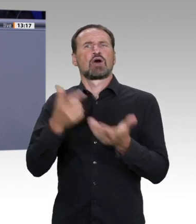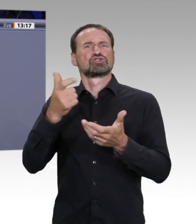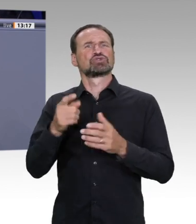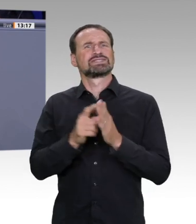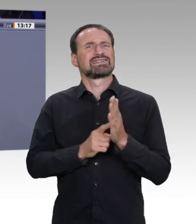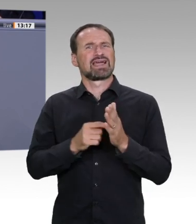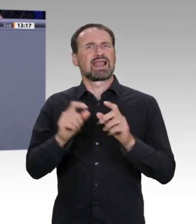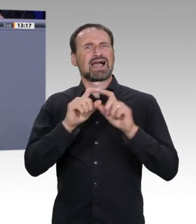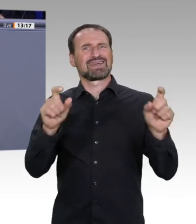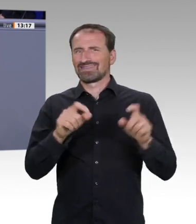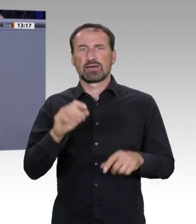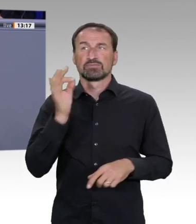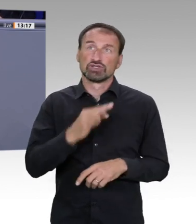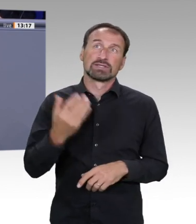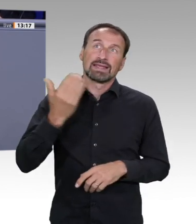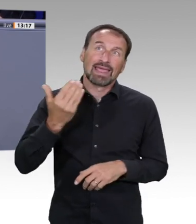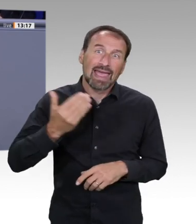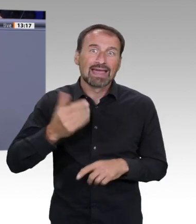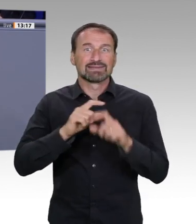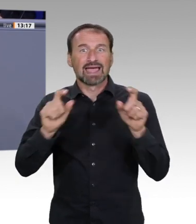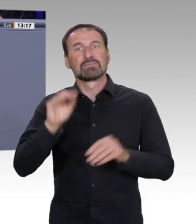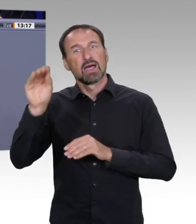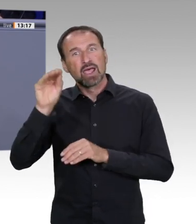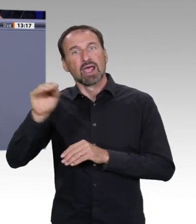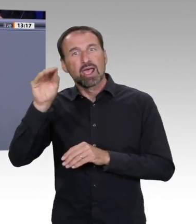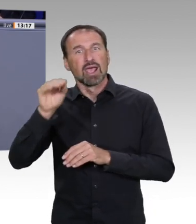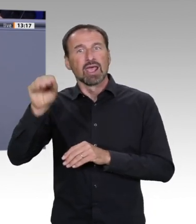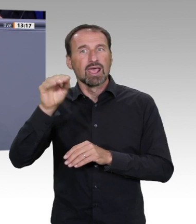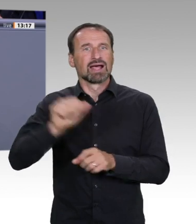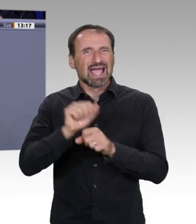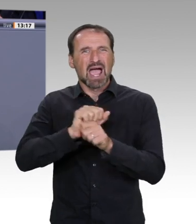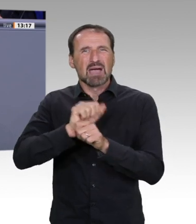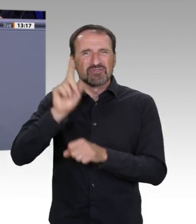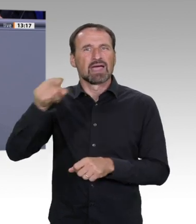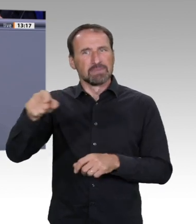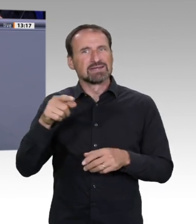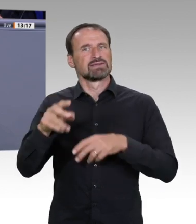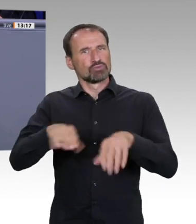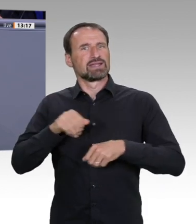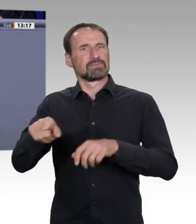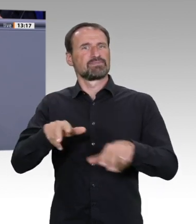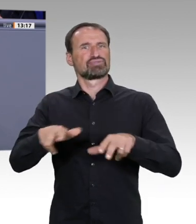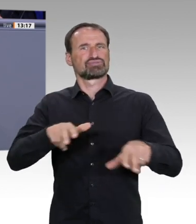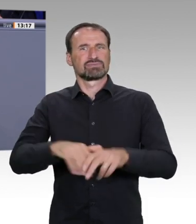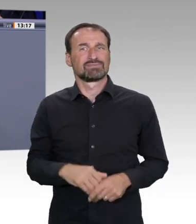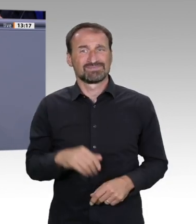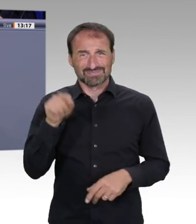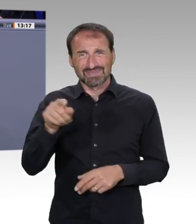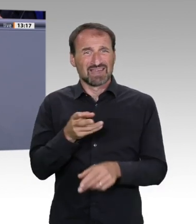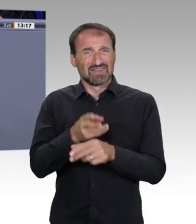Digitalisierung tatsächlich nach vorne bringen wollen. Wir fordern ein Digitalministerium, um die digitalen Kompetenzen und Ressourcen zu bündeln. Wir fordern den